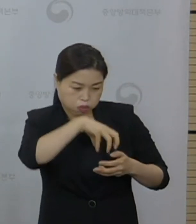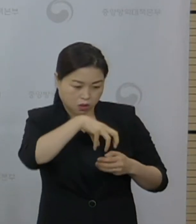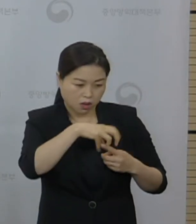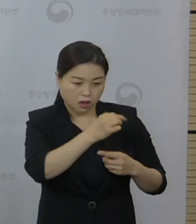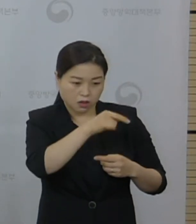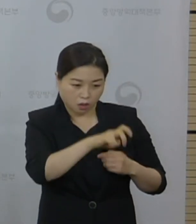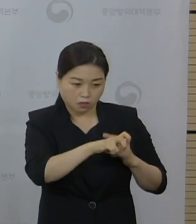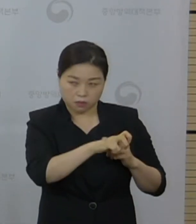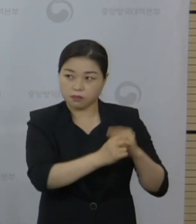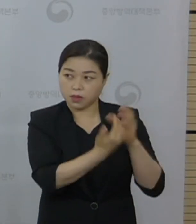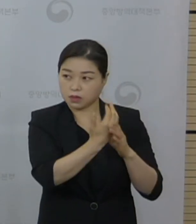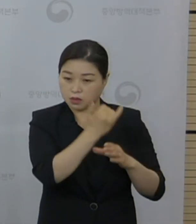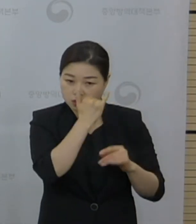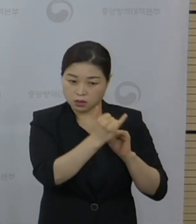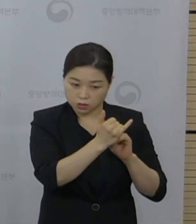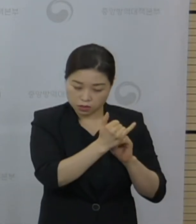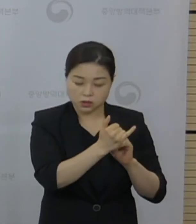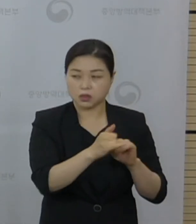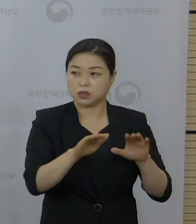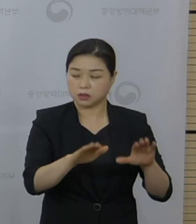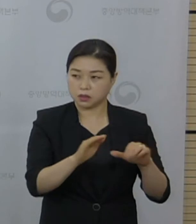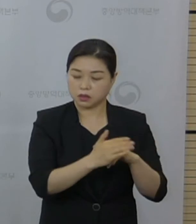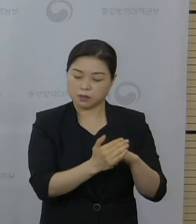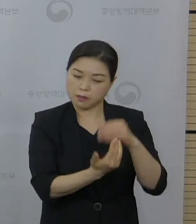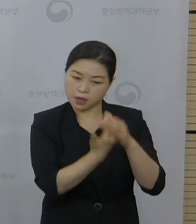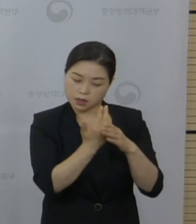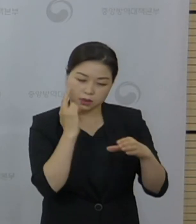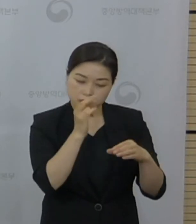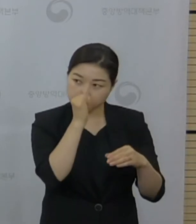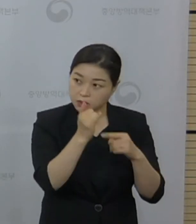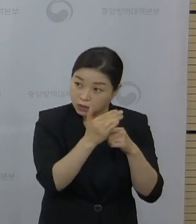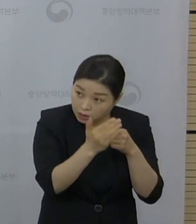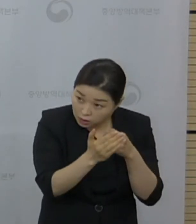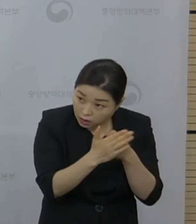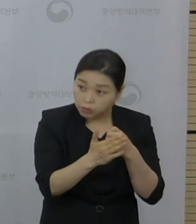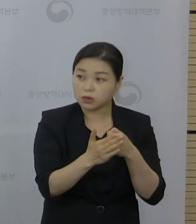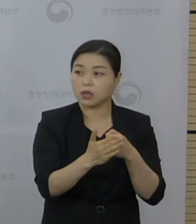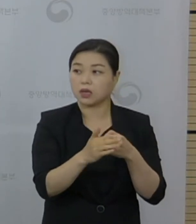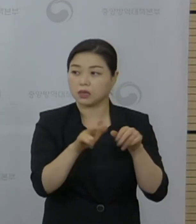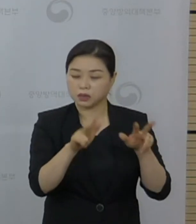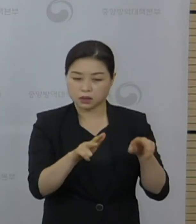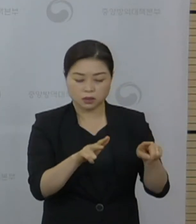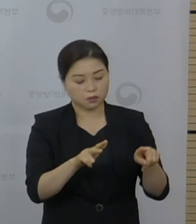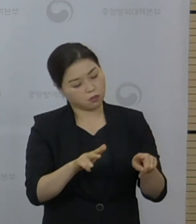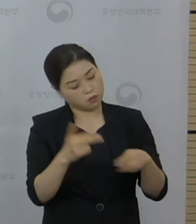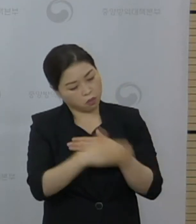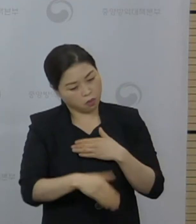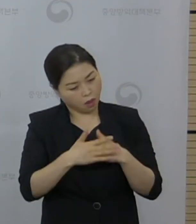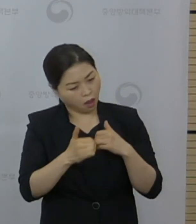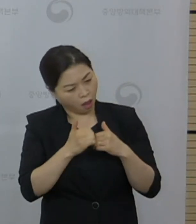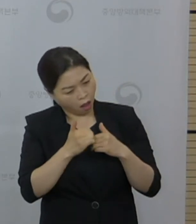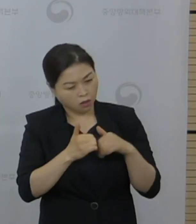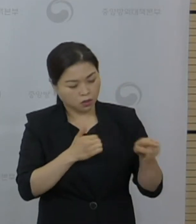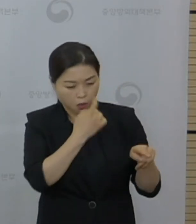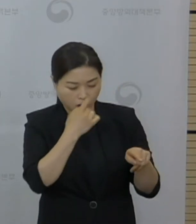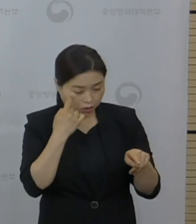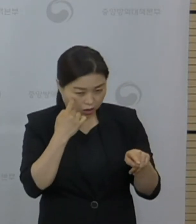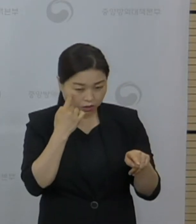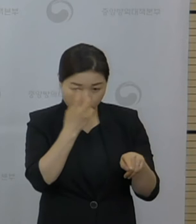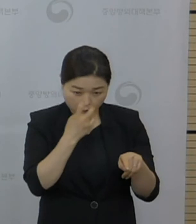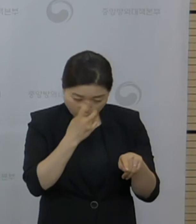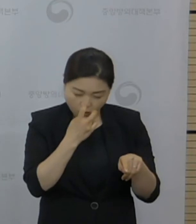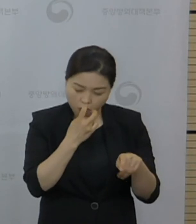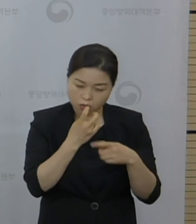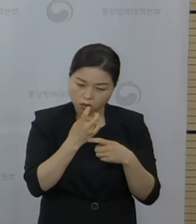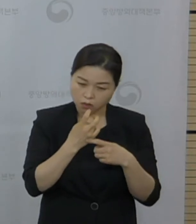아니면 여전히 발생 빈도가 높아서 인과성 확인이 필요한 이상 반응으로 남아있는 건지 확인해달라고 했습니다.